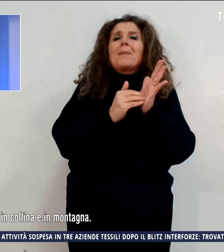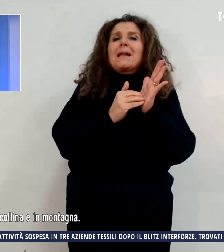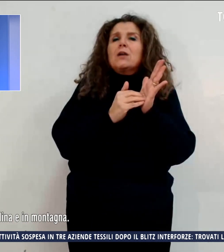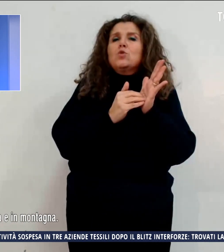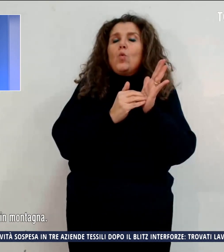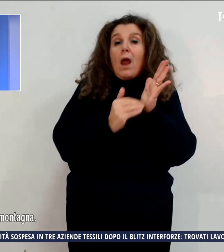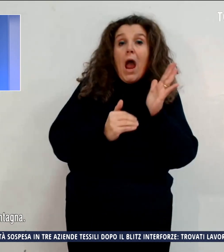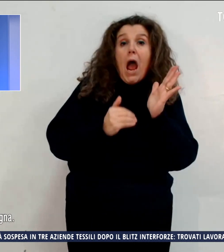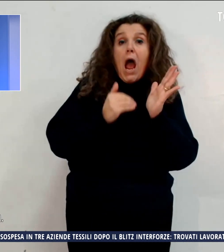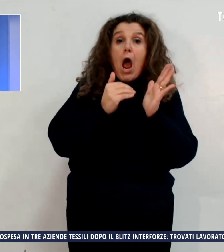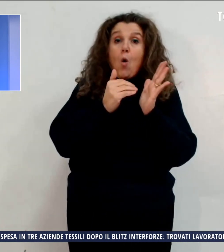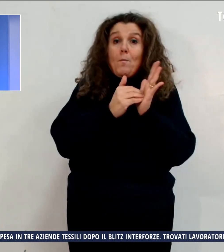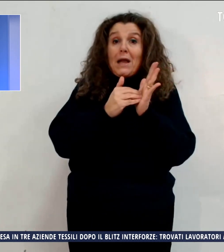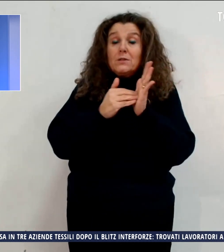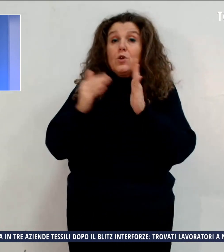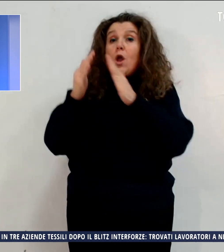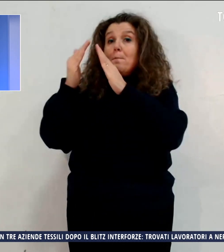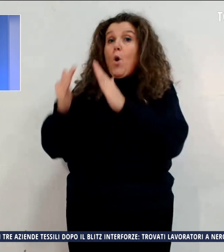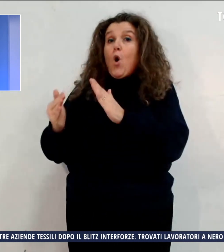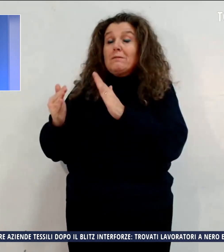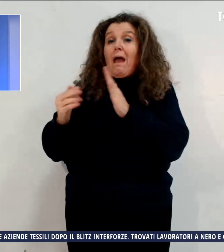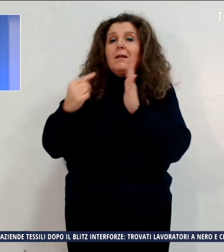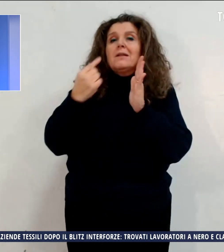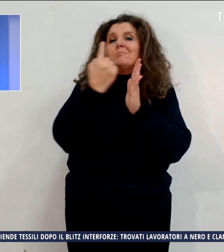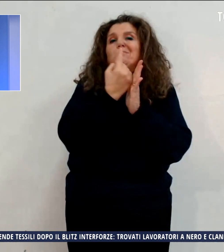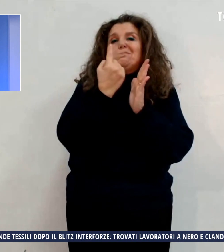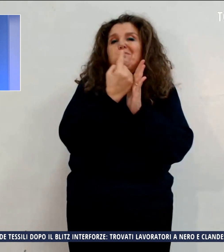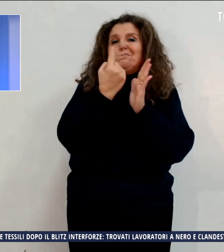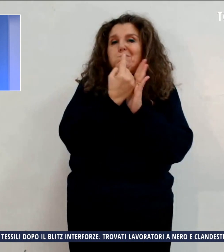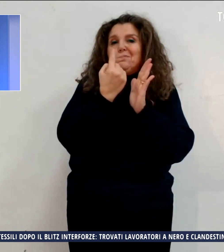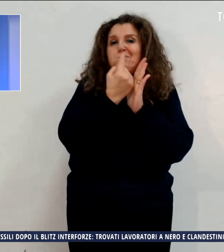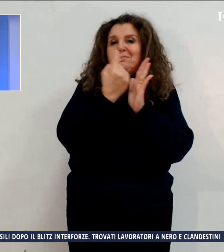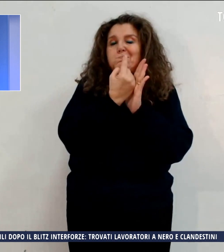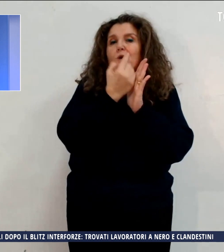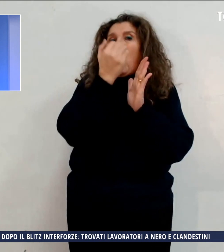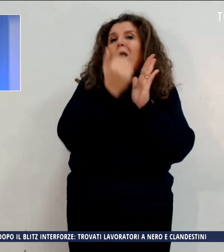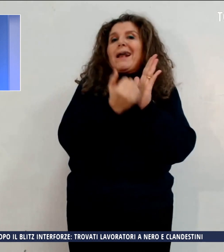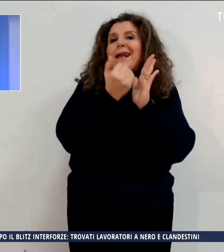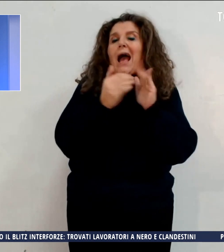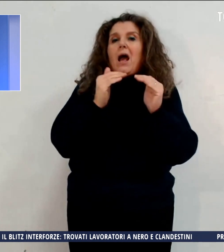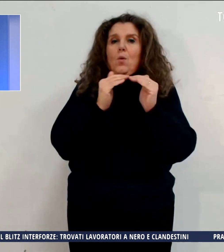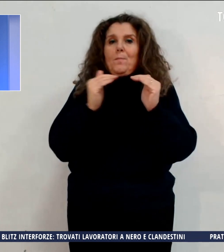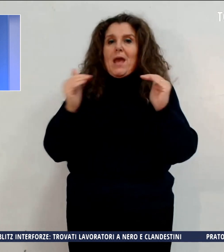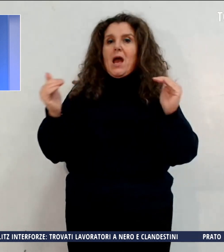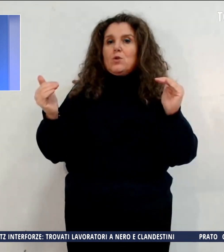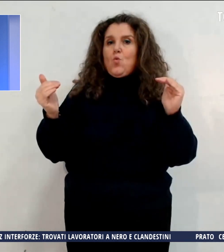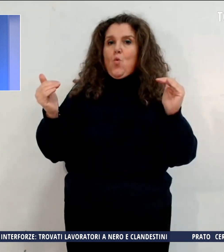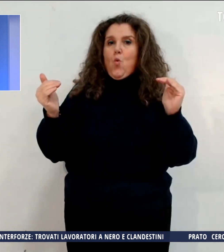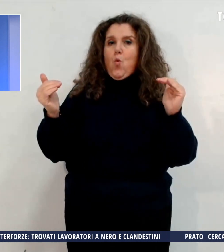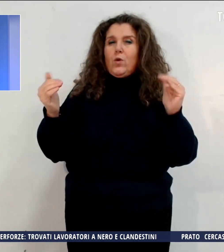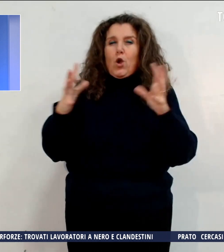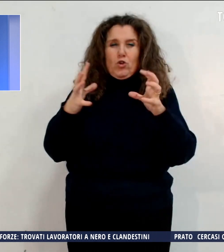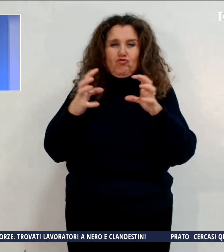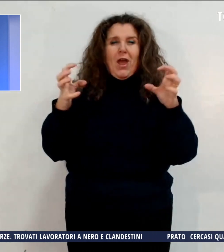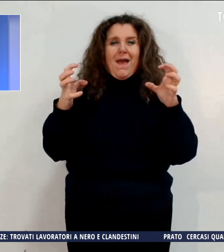aumento in montagna, stazionarie o in ulteriore locale calo in pianura con estese gelate,